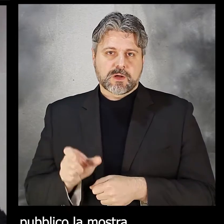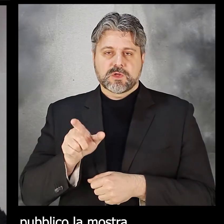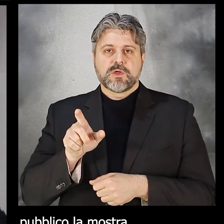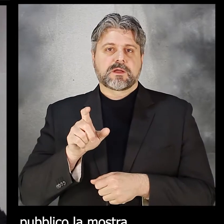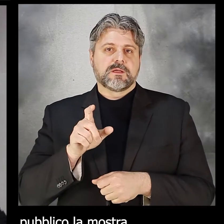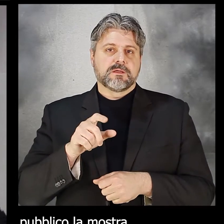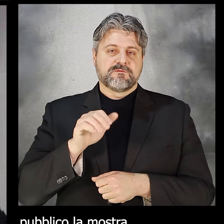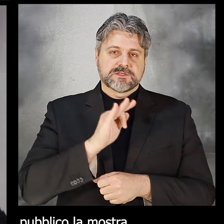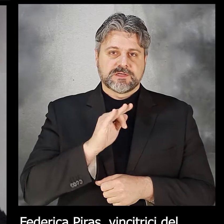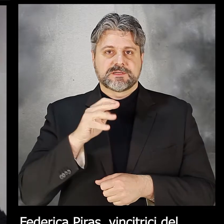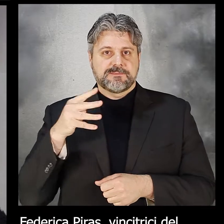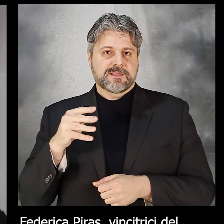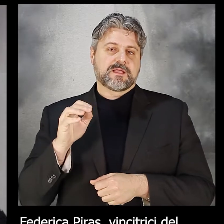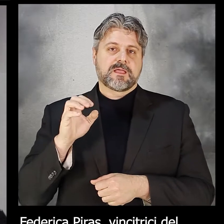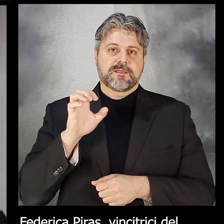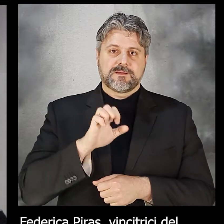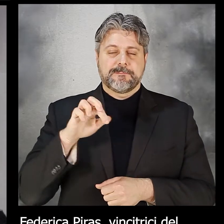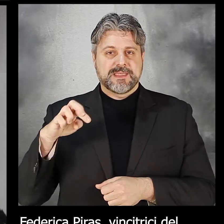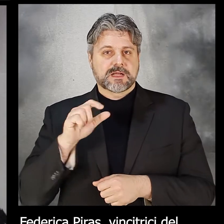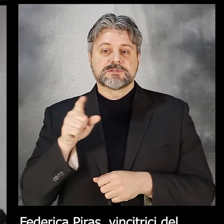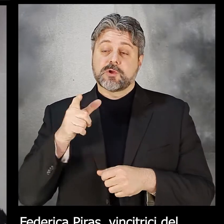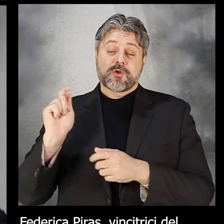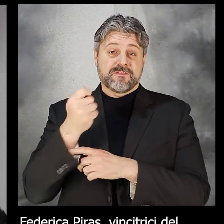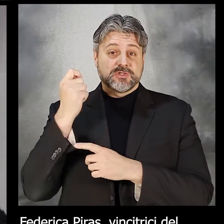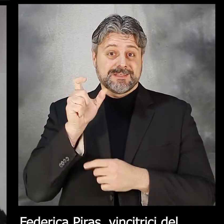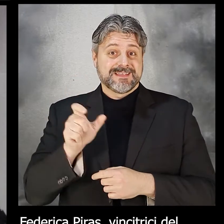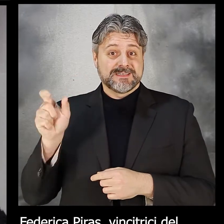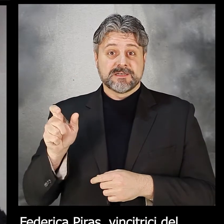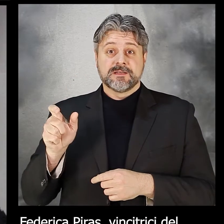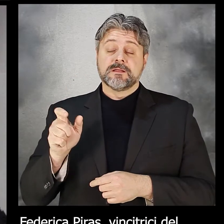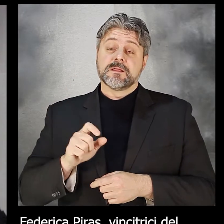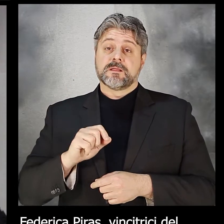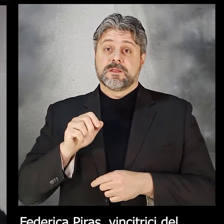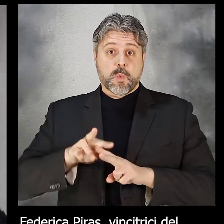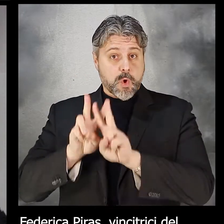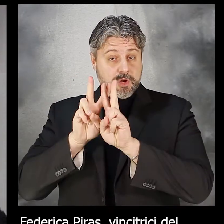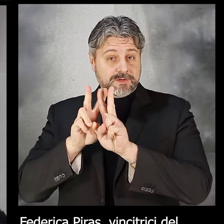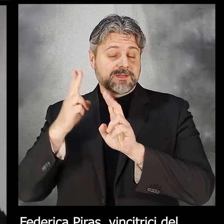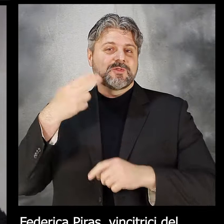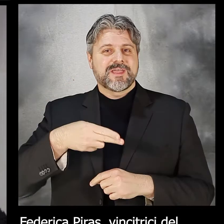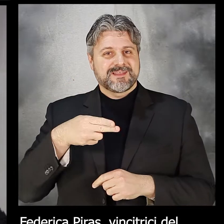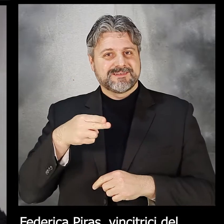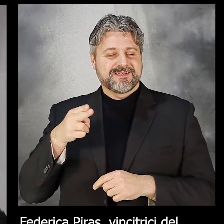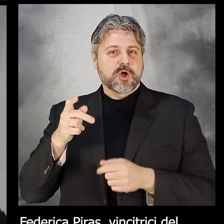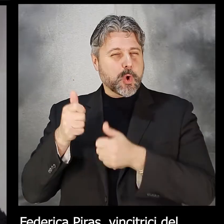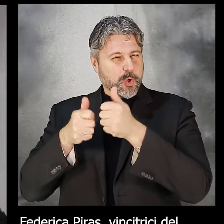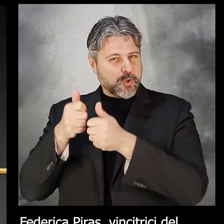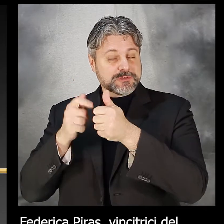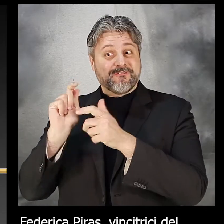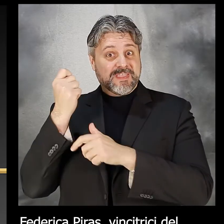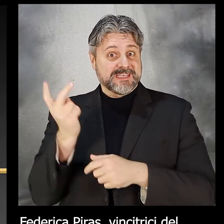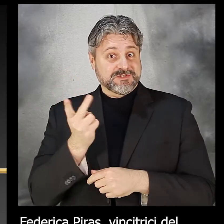Francesca Nedda e Federica Viras, vincitrici del concorso The World in Your Hand.